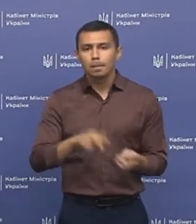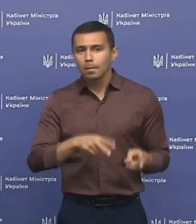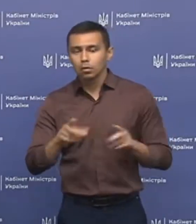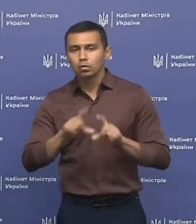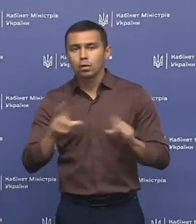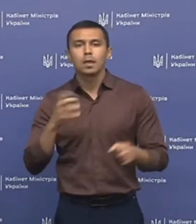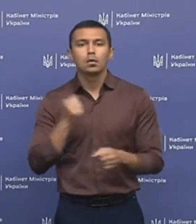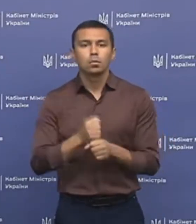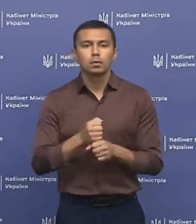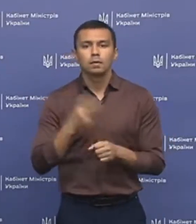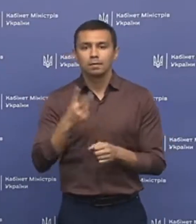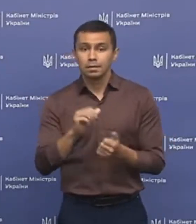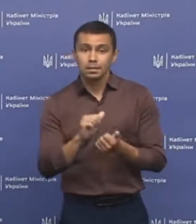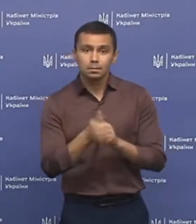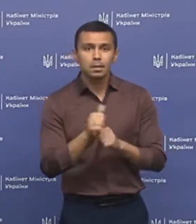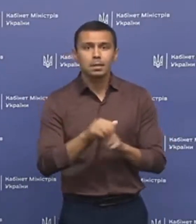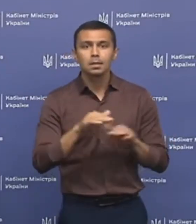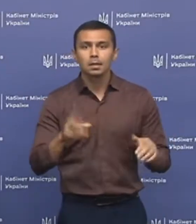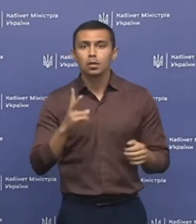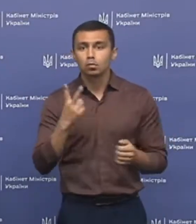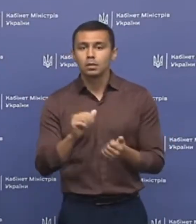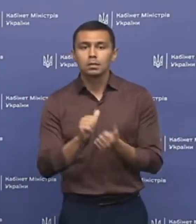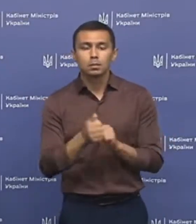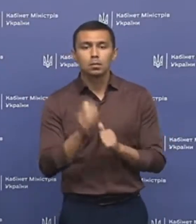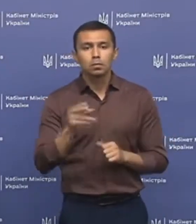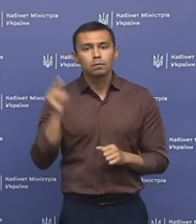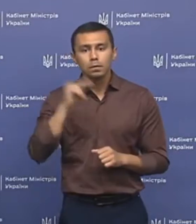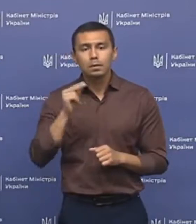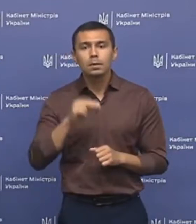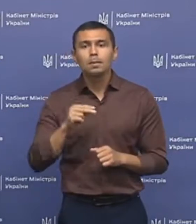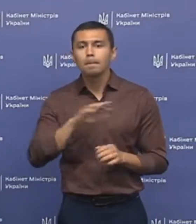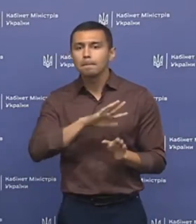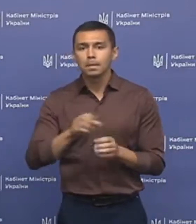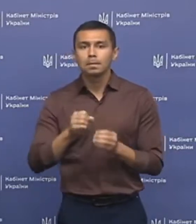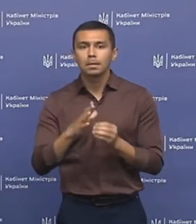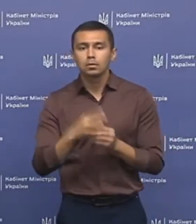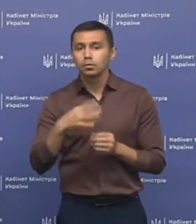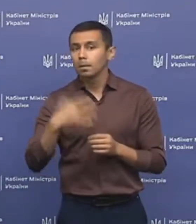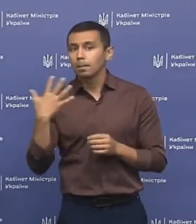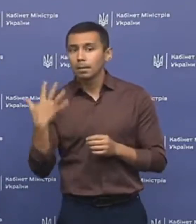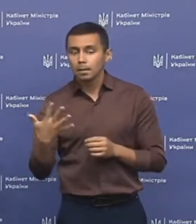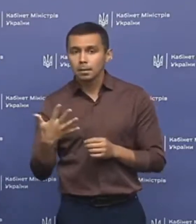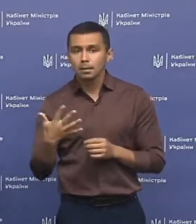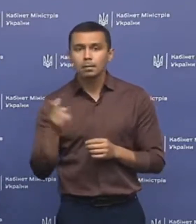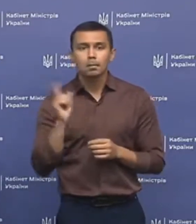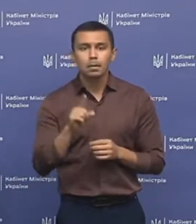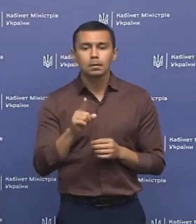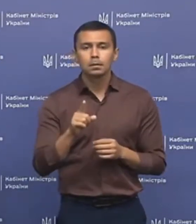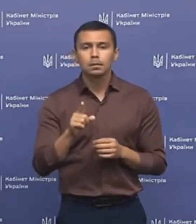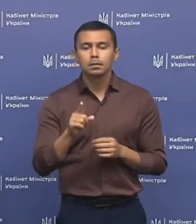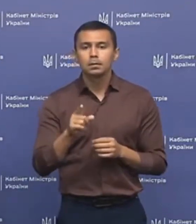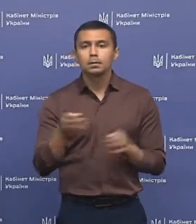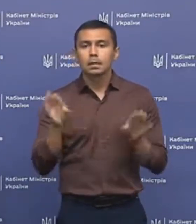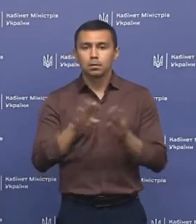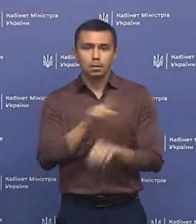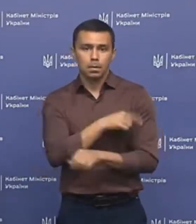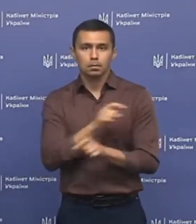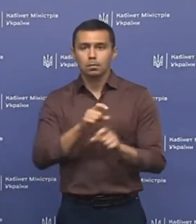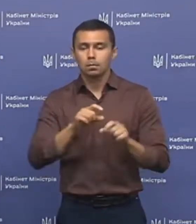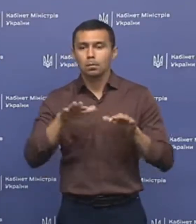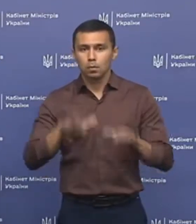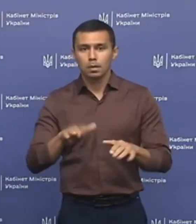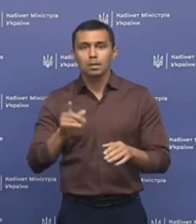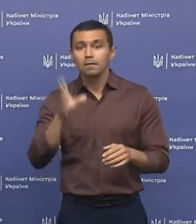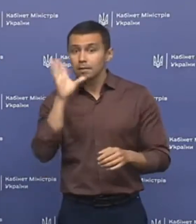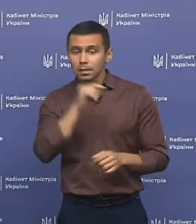школи на роботу у дві зміни, діти на другій зміні будуть вчитися після 15.45 при закритому медпункті. І чи